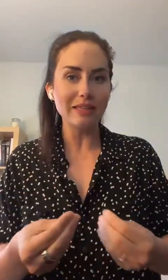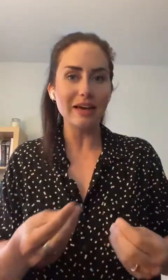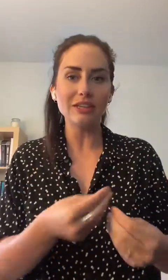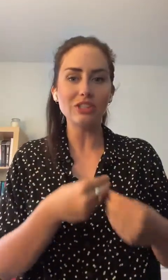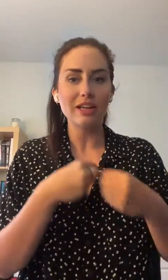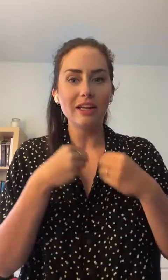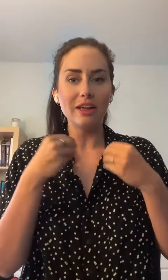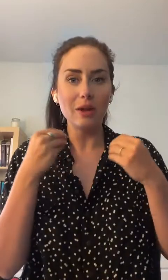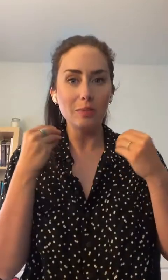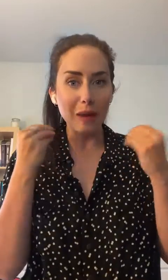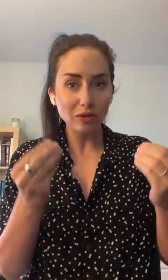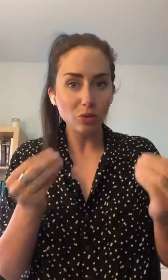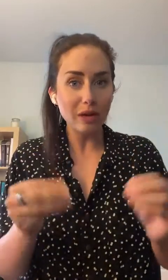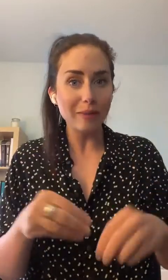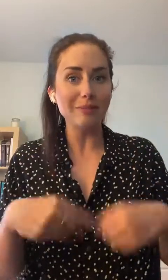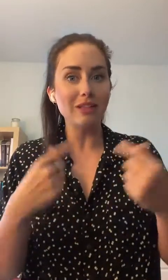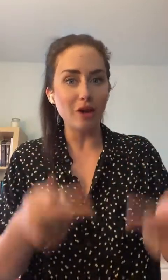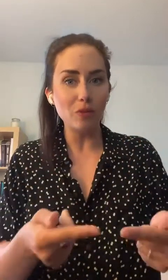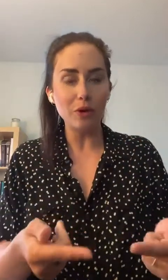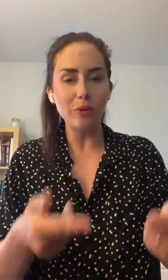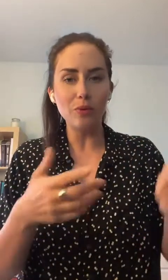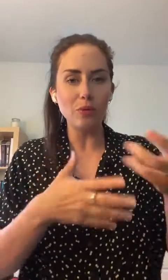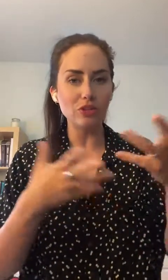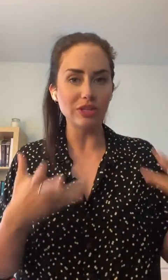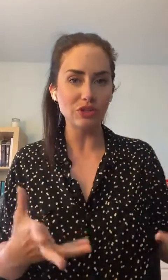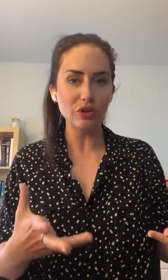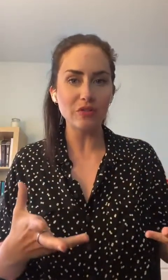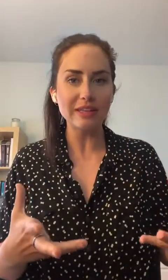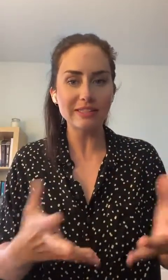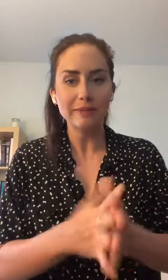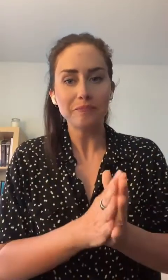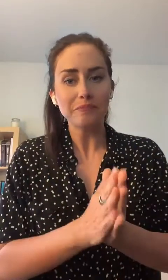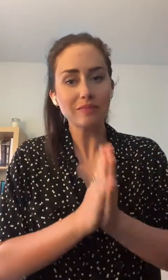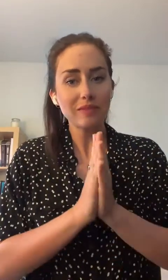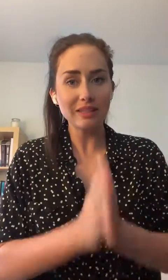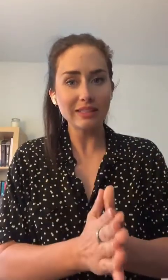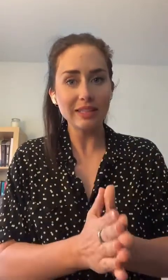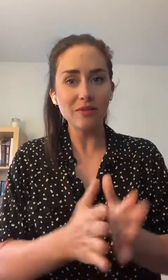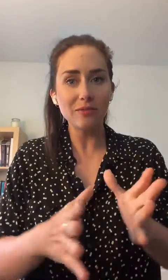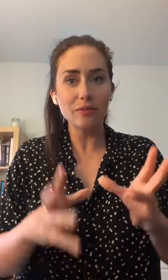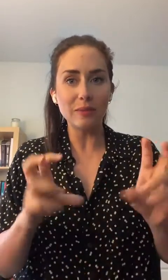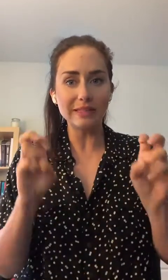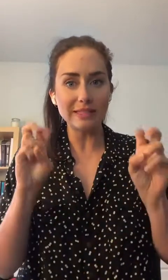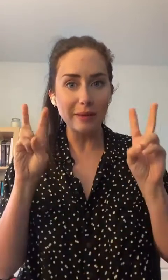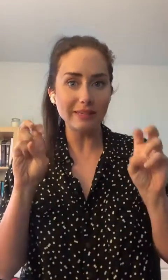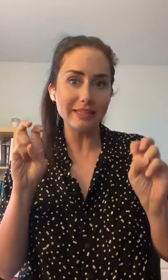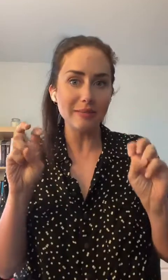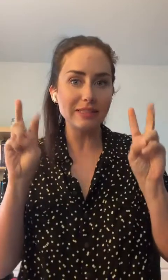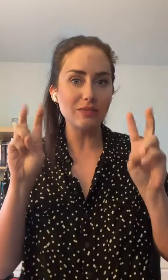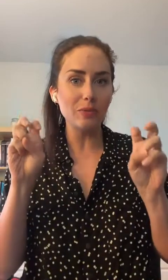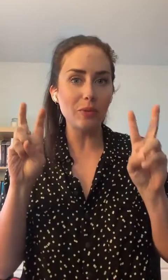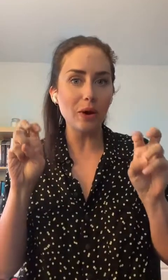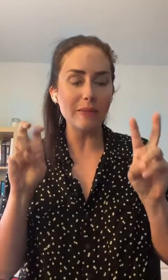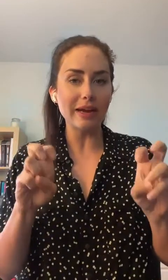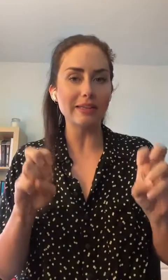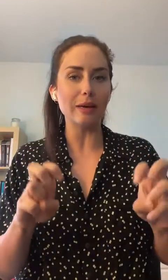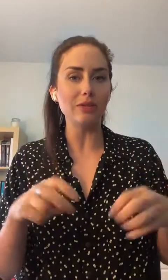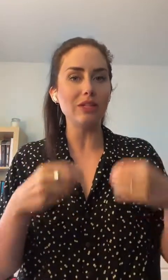maquillage, partout et même dans vos pores de peau, pas juste en surface. C'est parce que techniquement, c'est votre première étape de